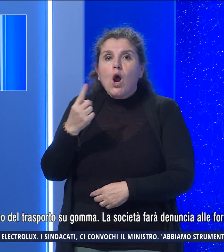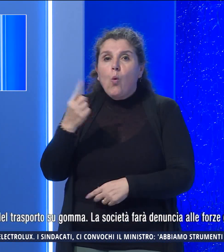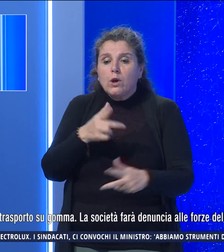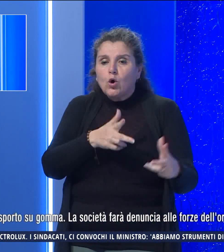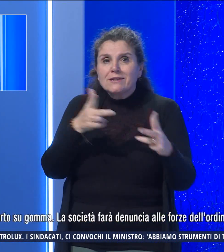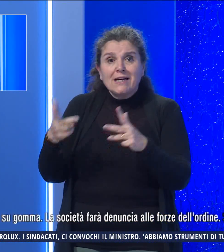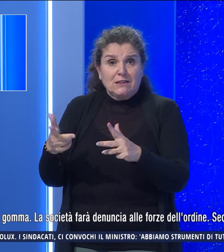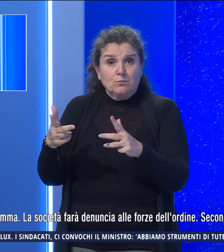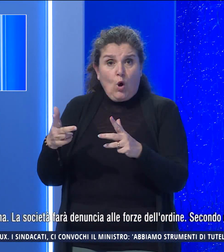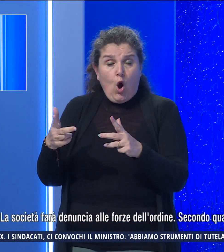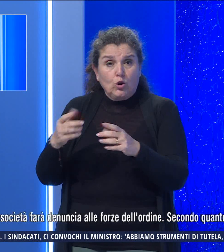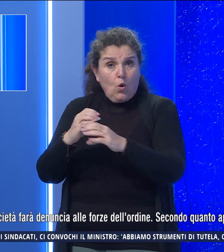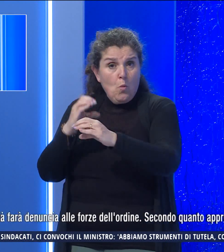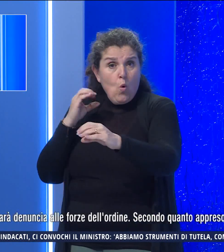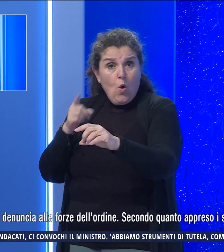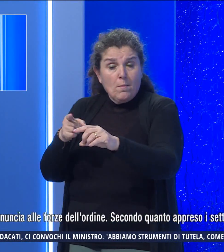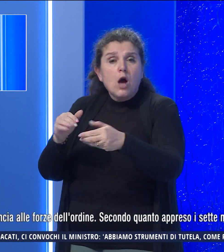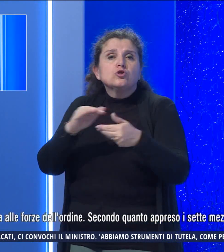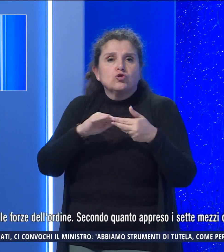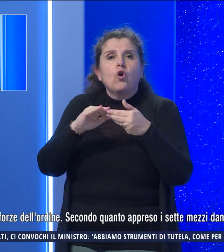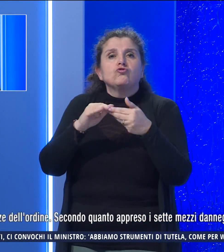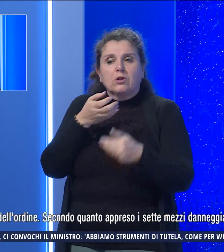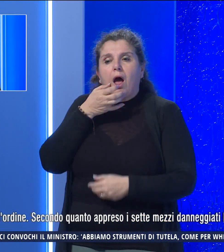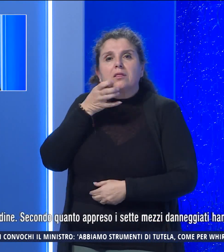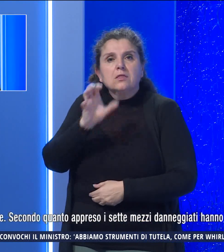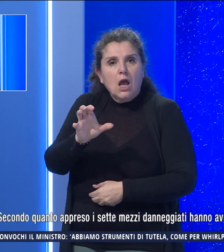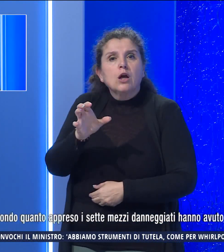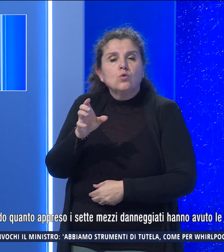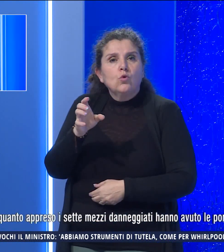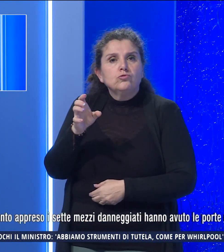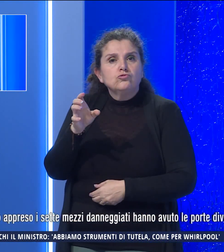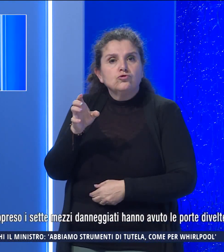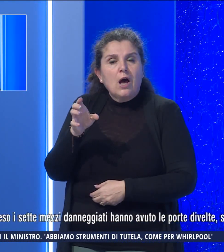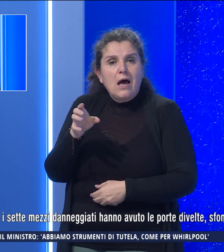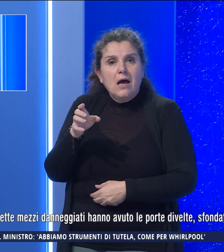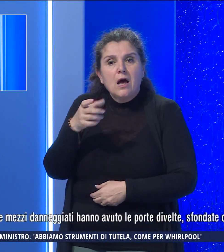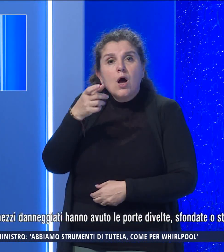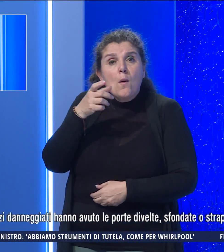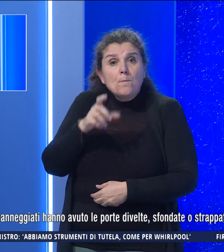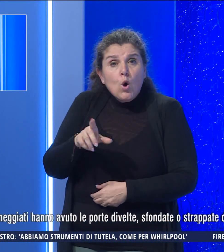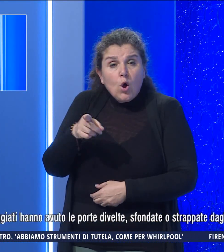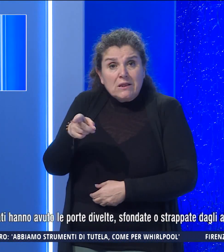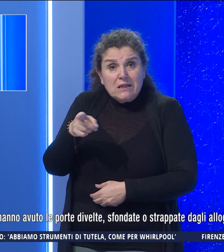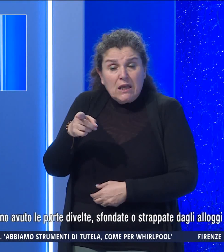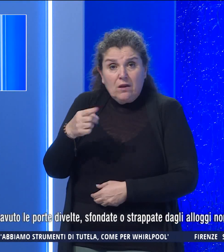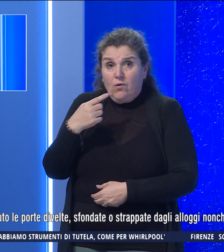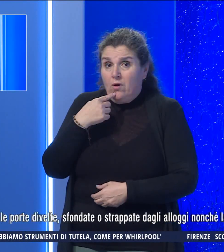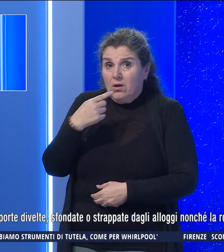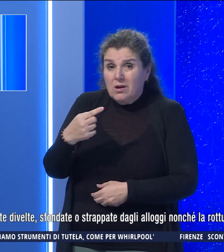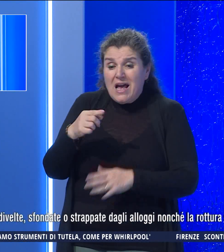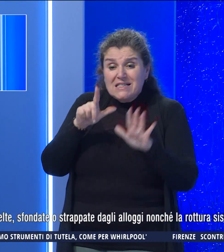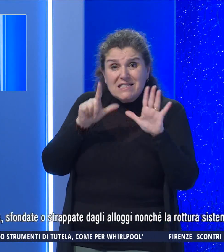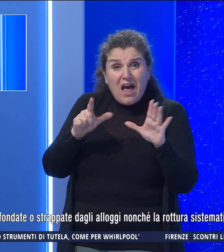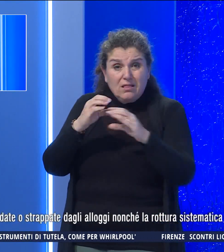trasporto su gomma. La società farà denuncia alle forze dell'ordine. Secondo quanto appreso i